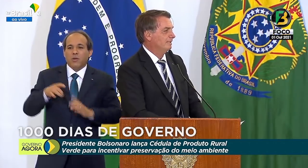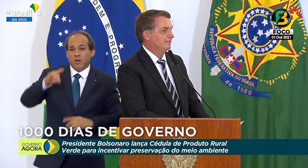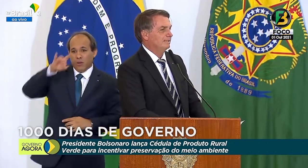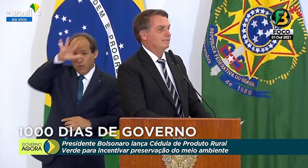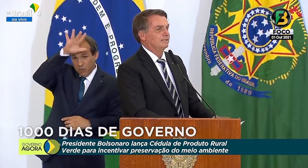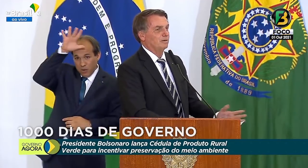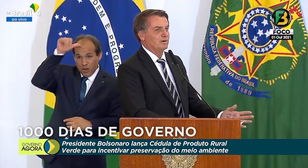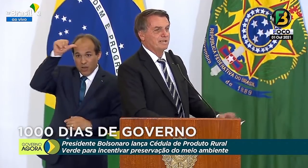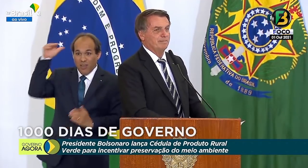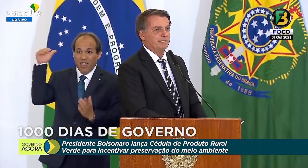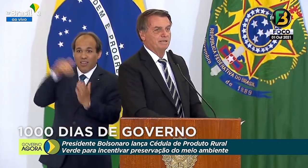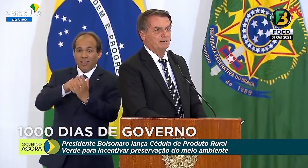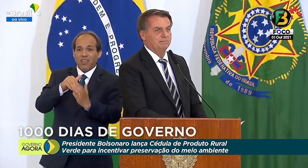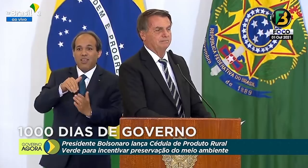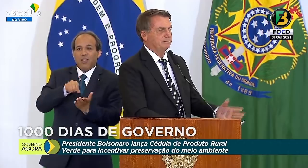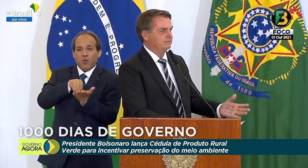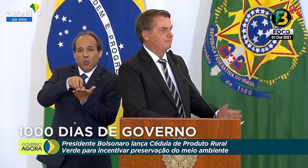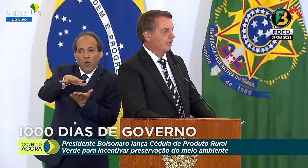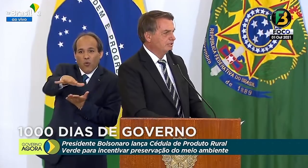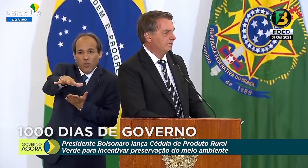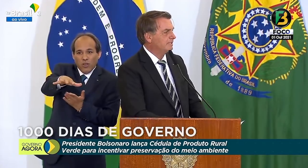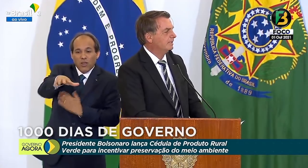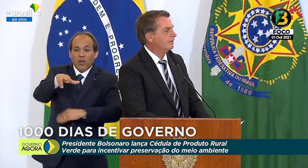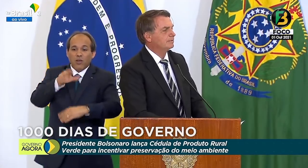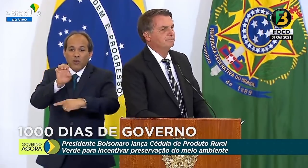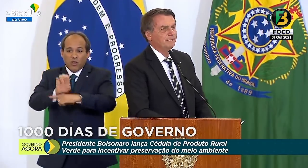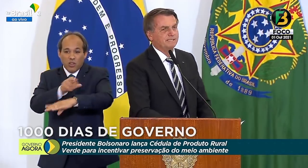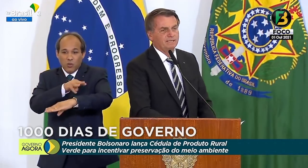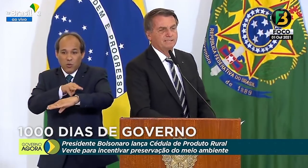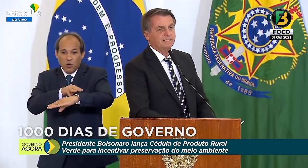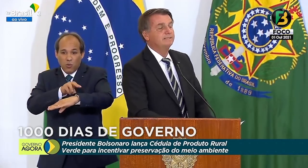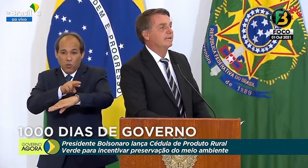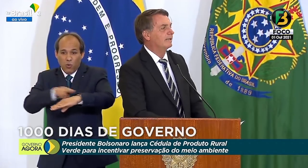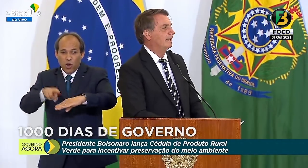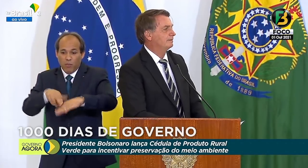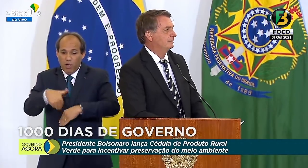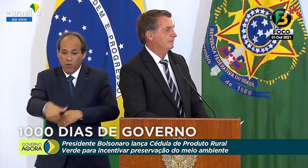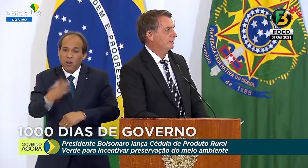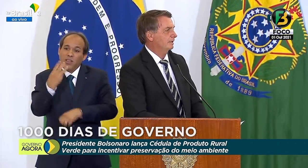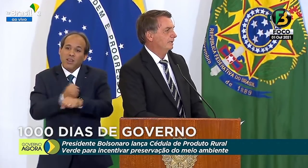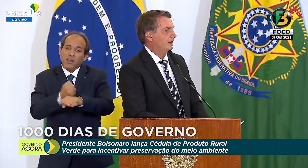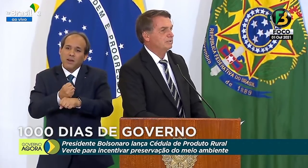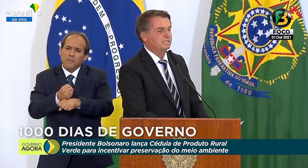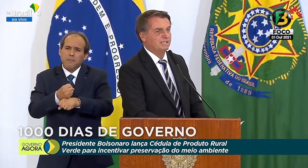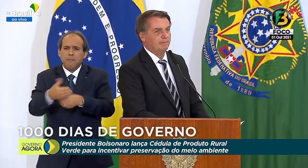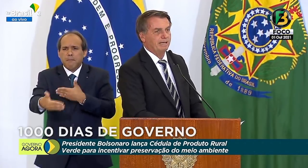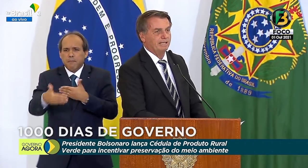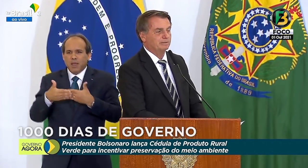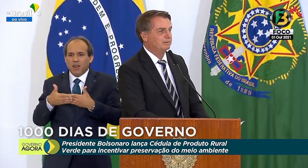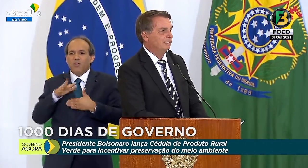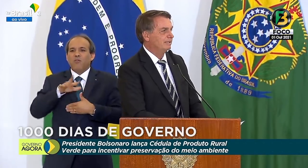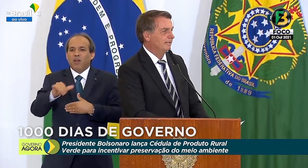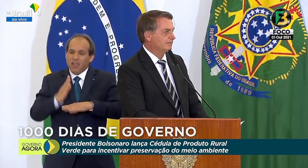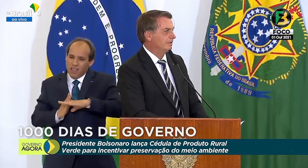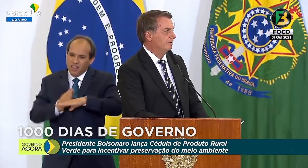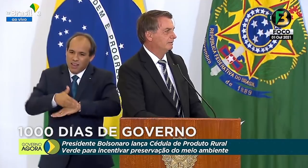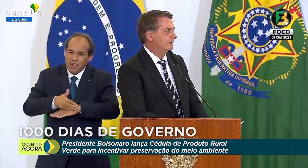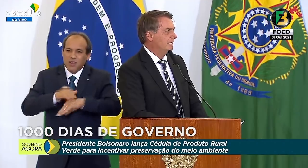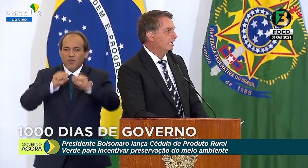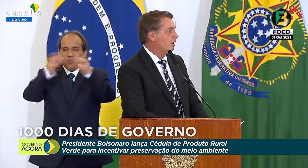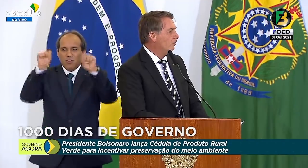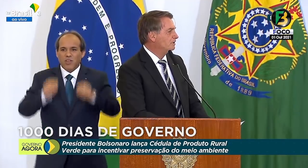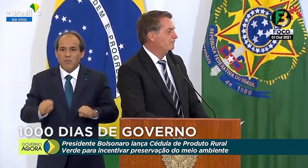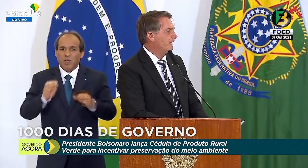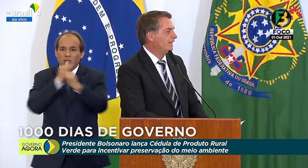Vista. E Roraima, então, em menos de três anos, passará a ser integrado ao Sistema Elétrico Nacional.